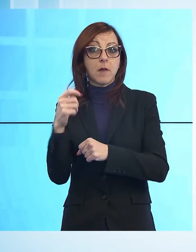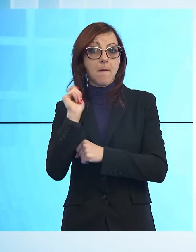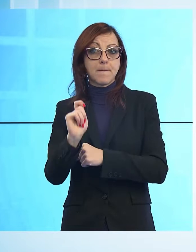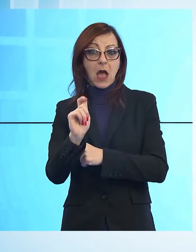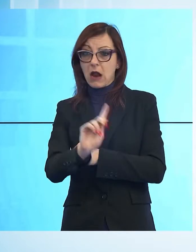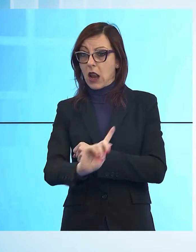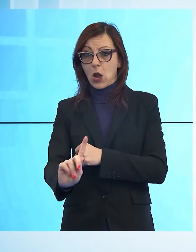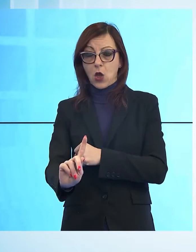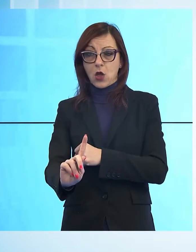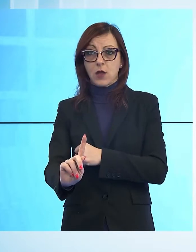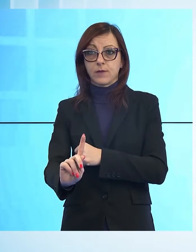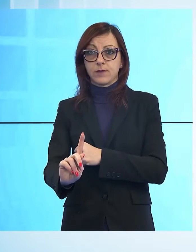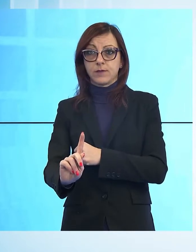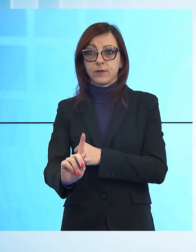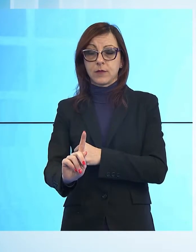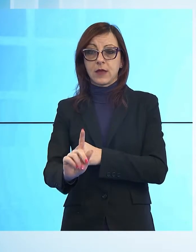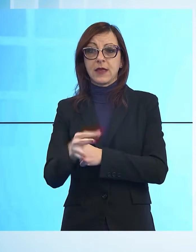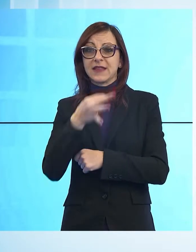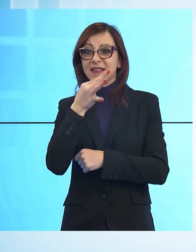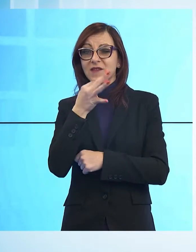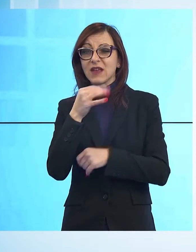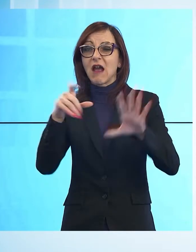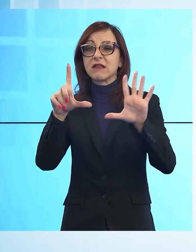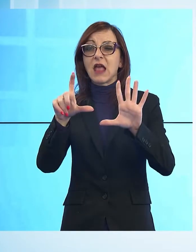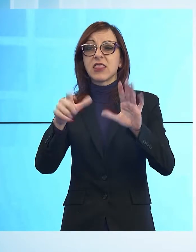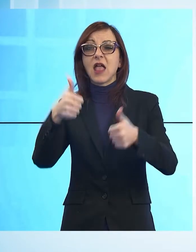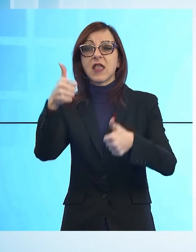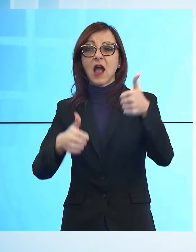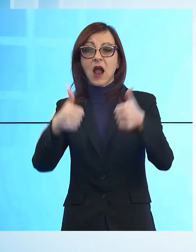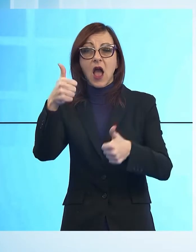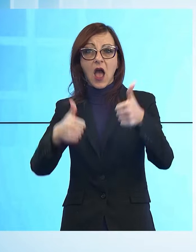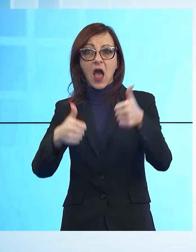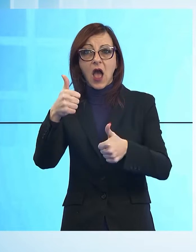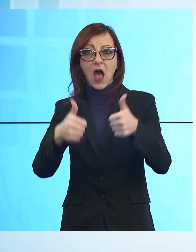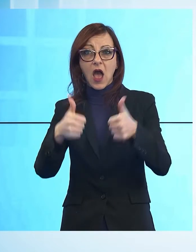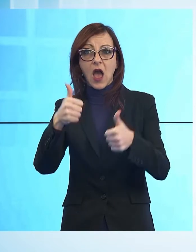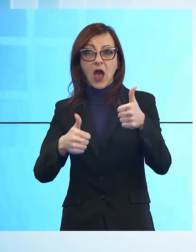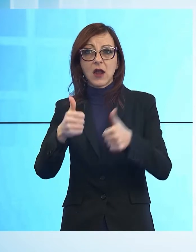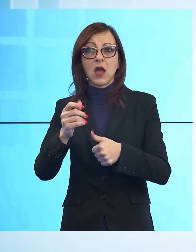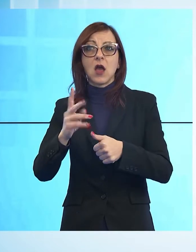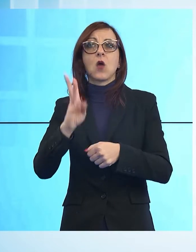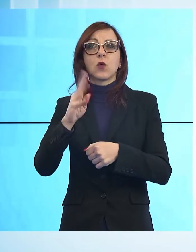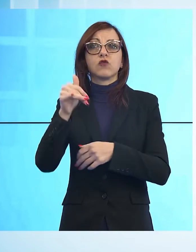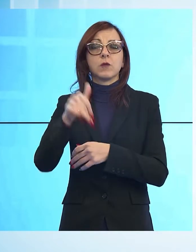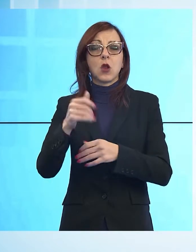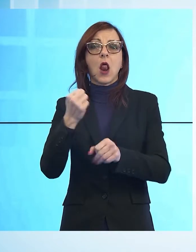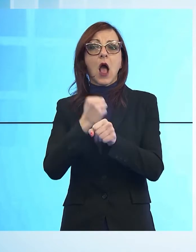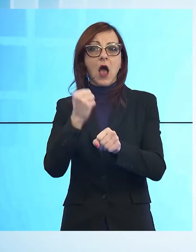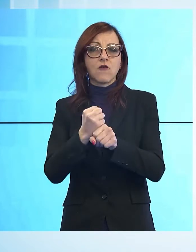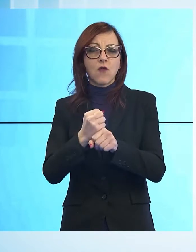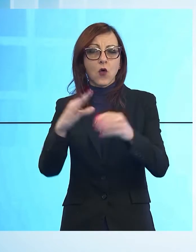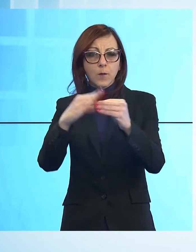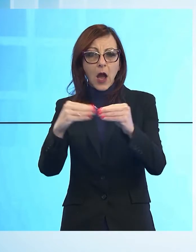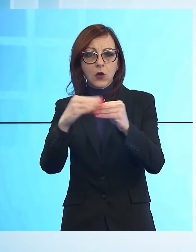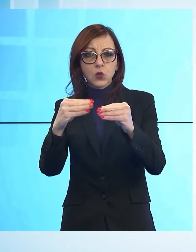parliamo di oltre 70 gara di appalto per un conto valore di circa 10 milioni di lavori di lavori di somma urgenza e di manutenzione che